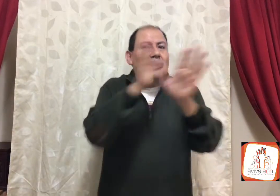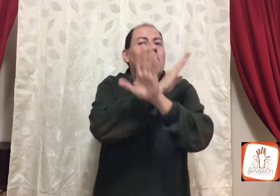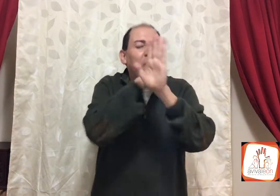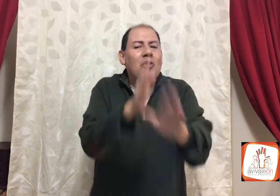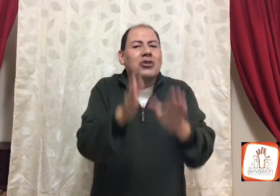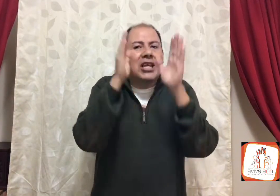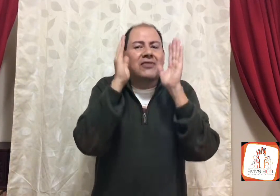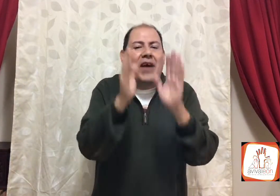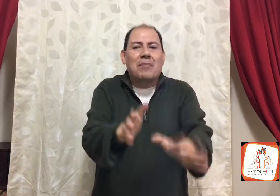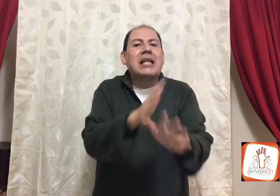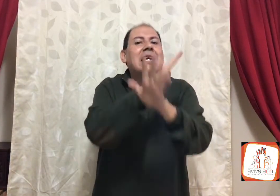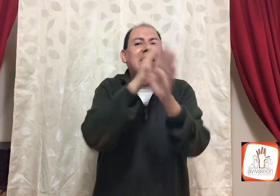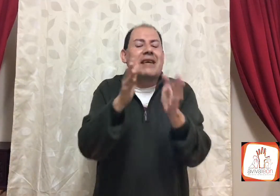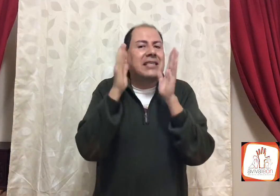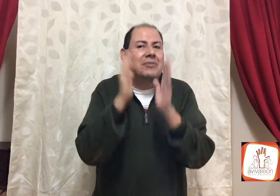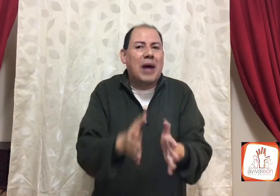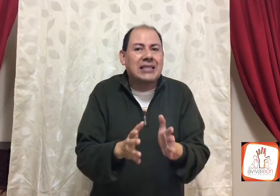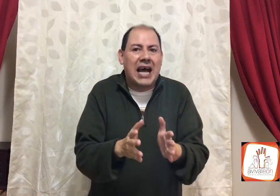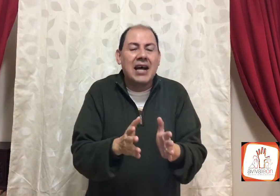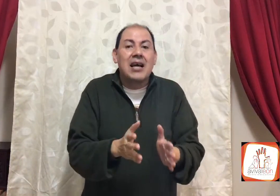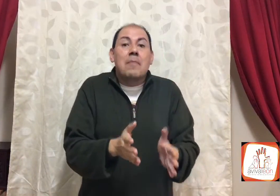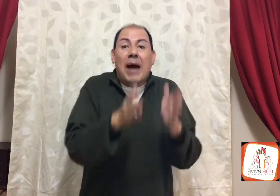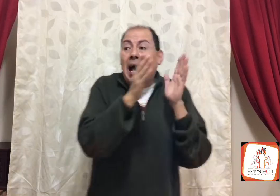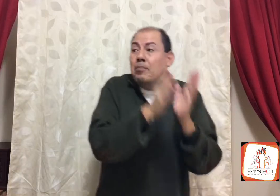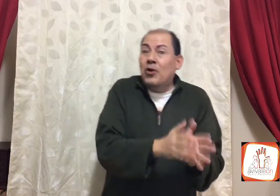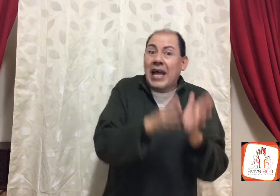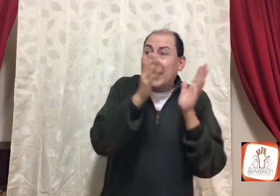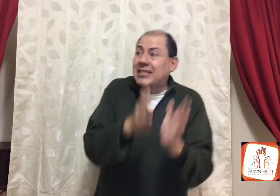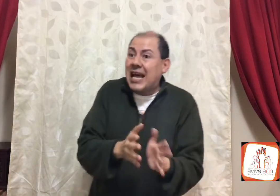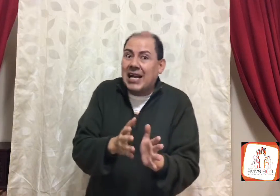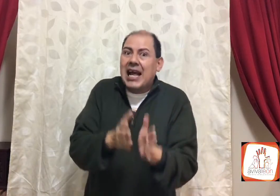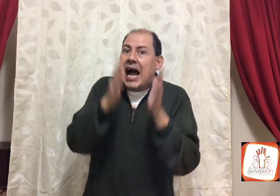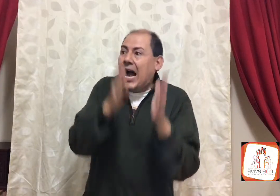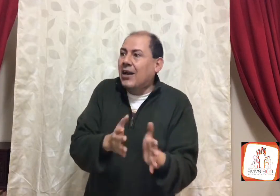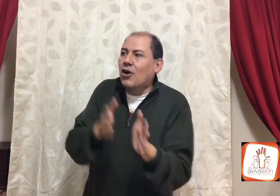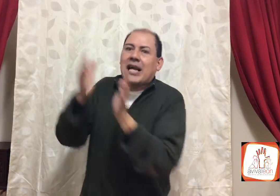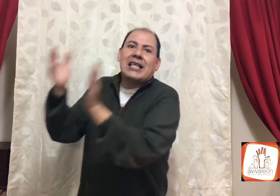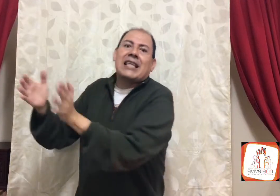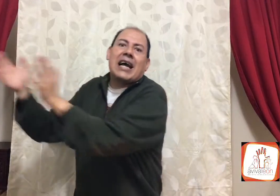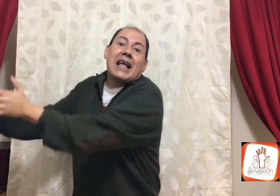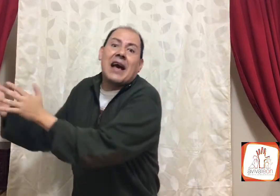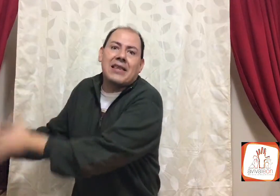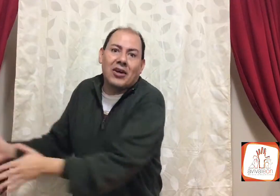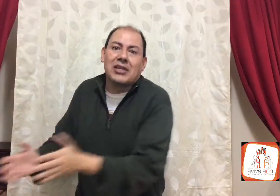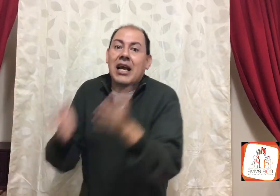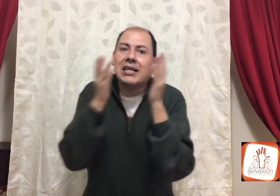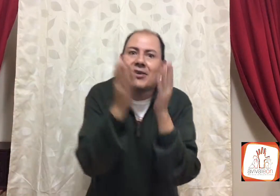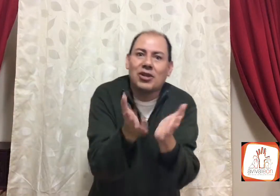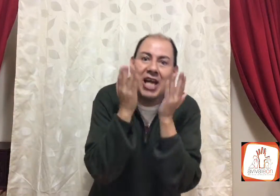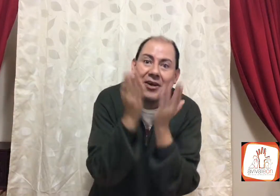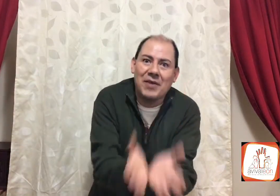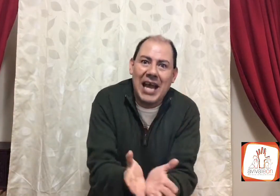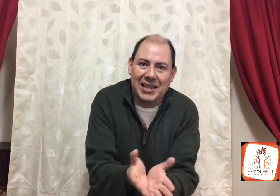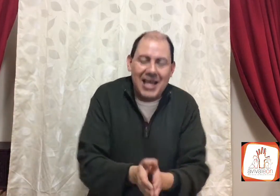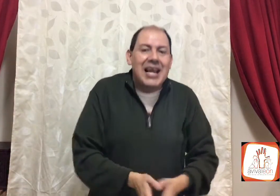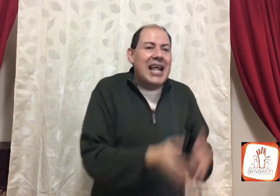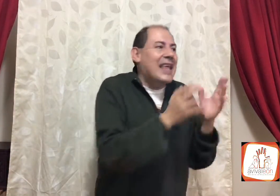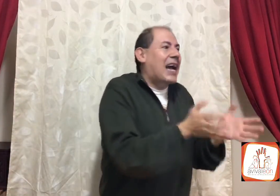como muchas familias a veces, pasa, para poder hacer algo que desagrada a Dios. Escúchalo bien, le da